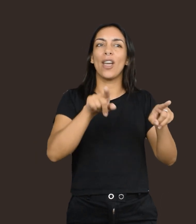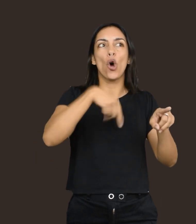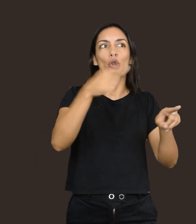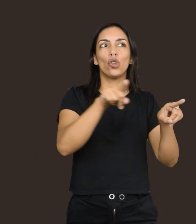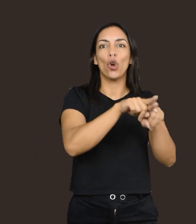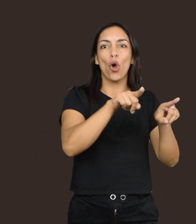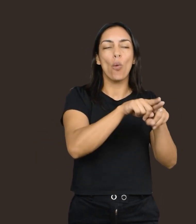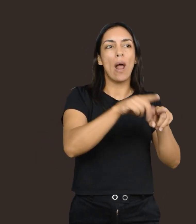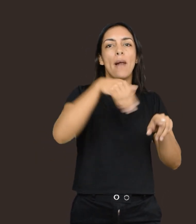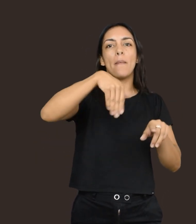los mastodontes.